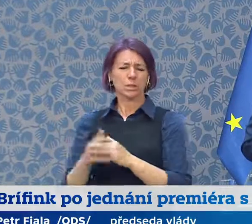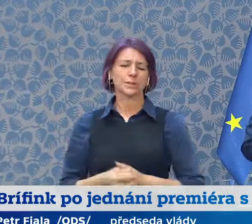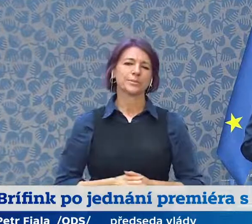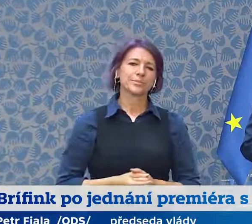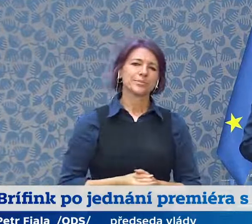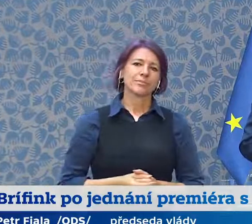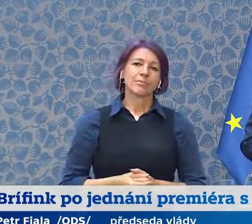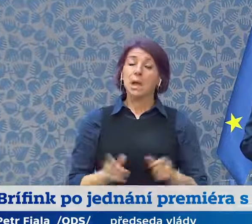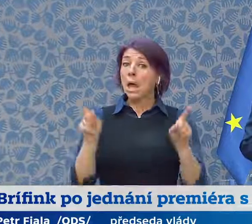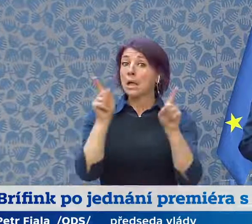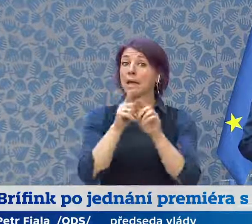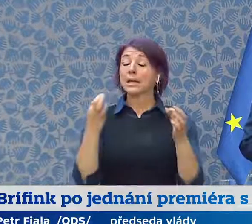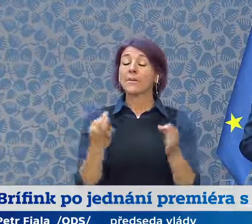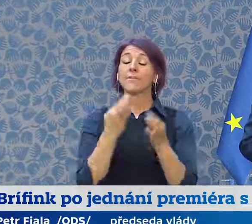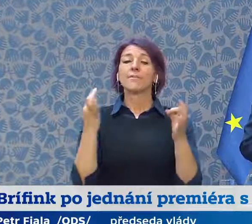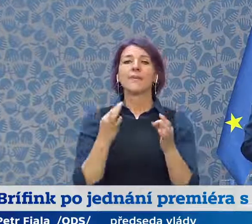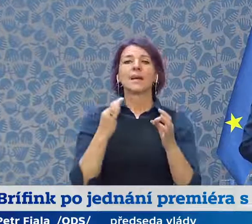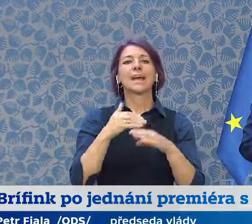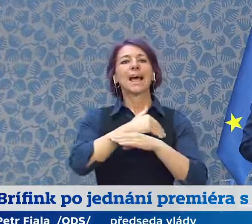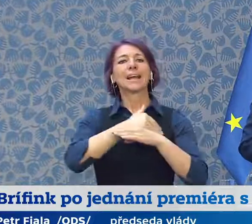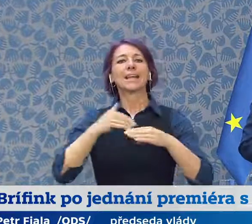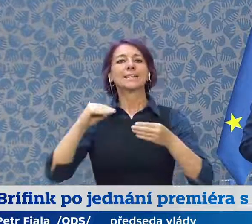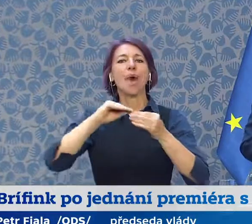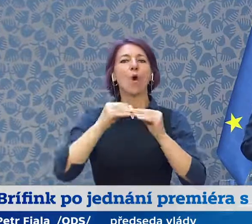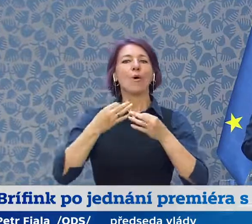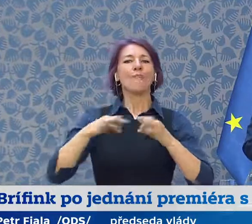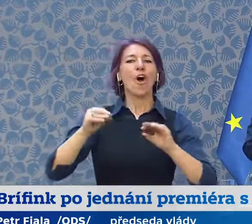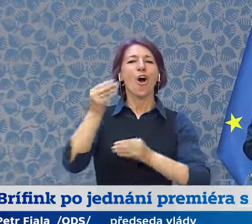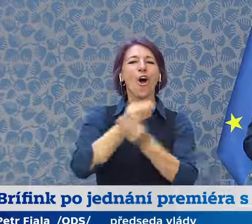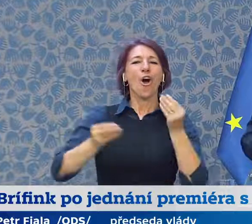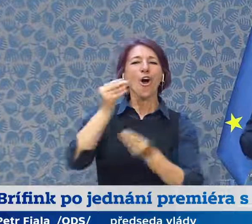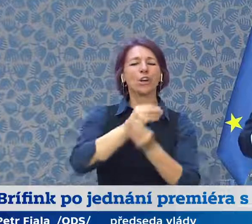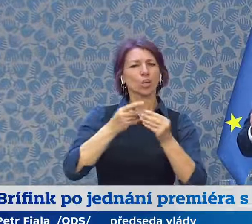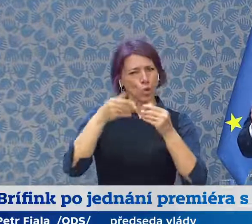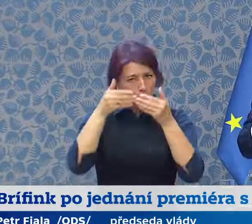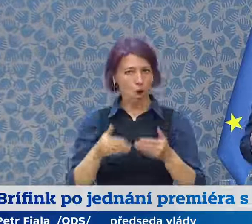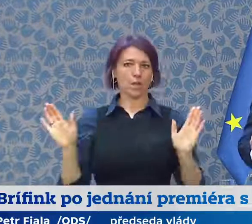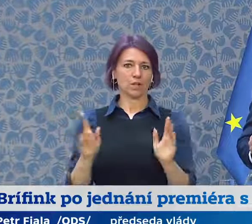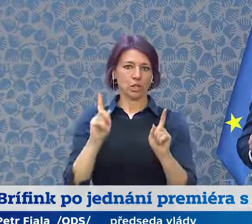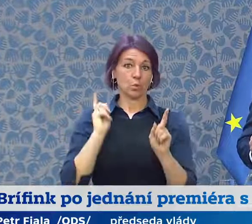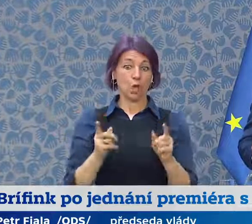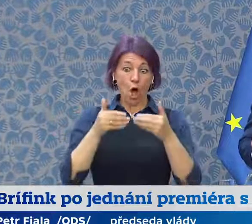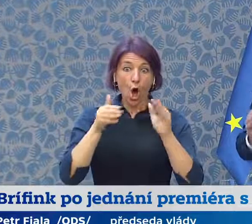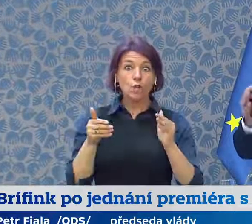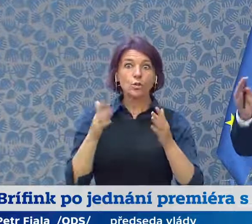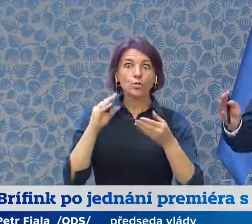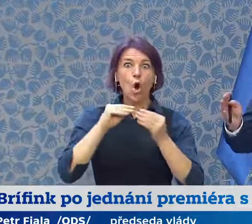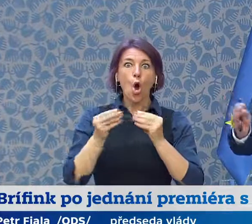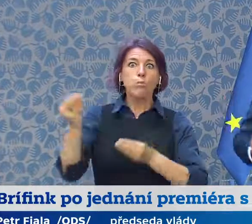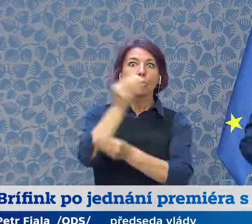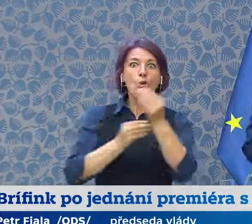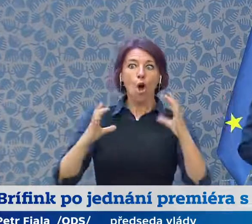rozšiřování zón volného obchodu a obchodních vztazích s dalšími zeměmi, abychom byli silnější a